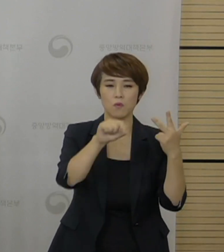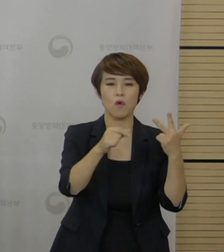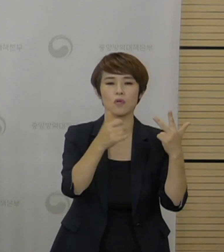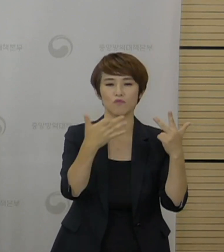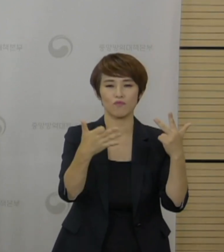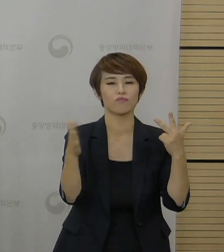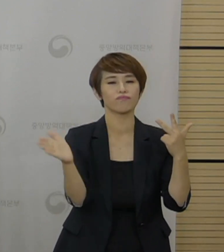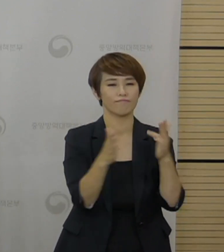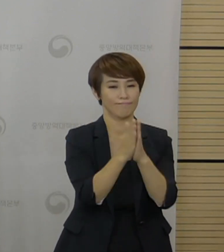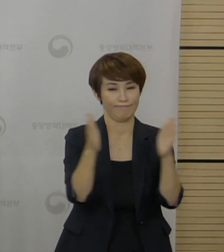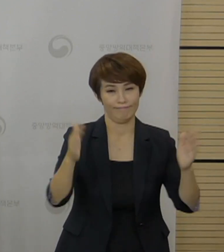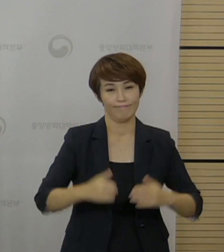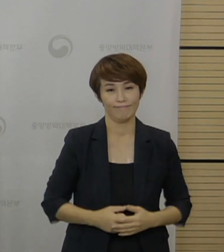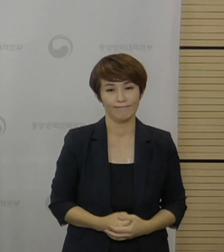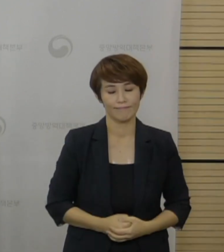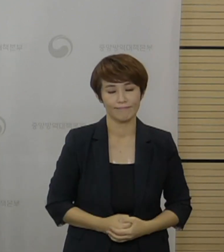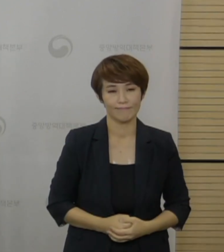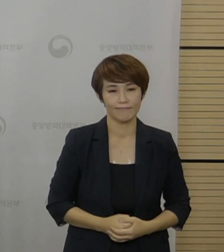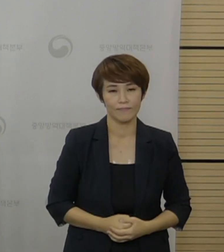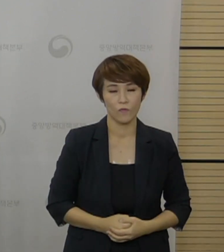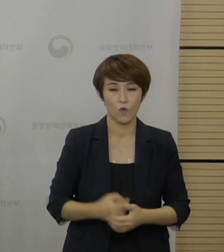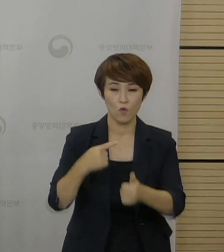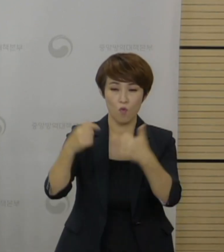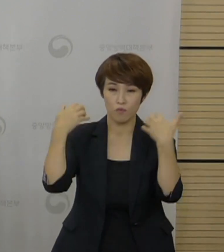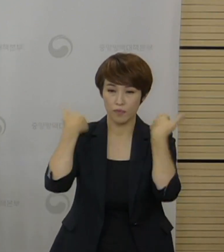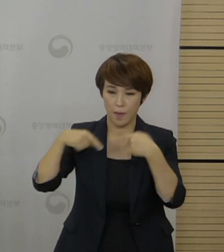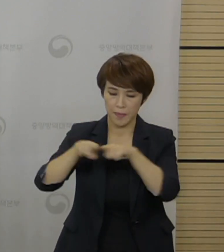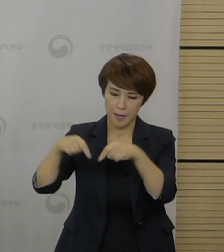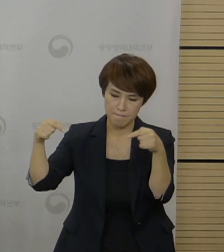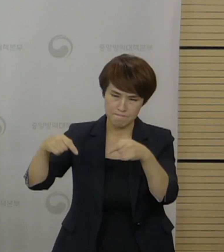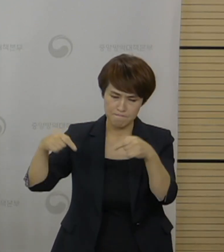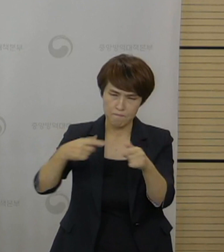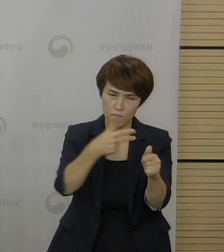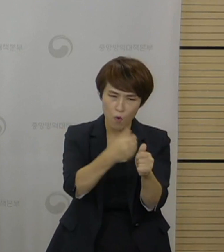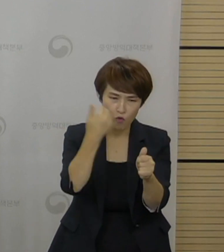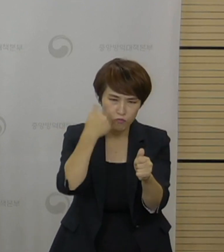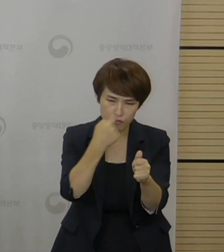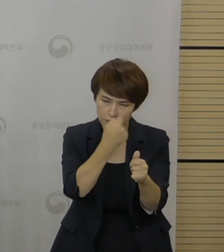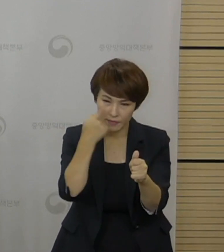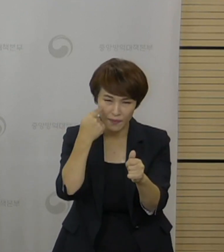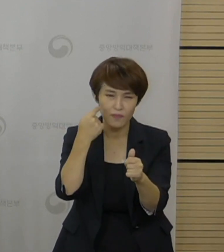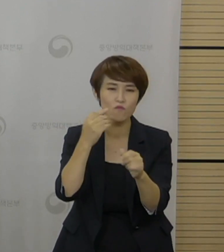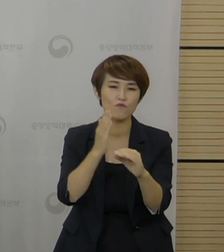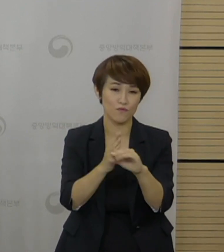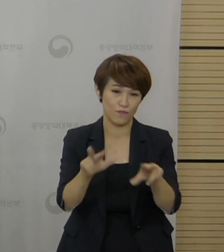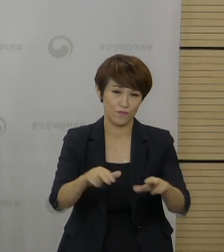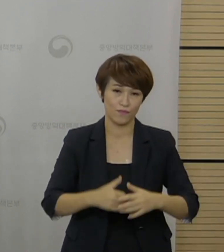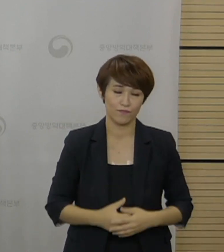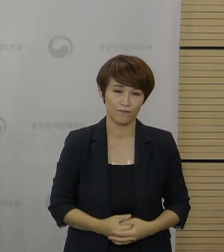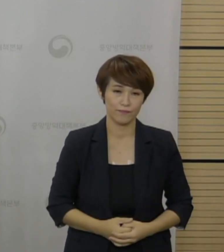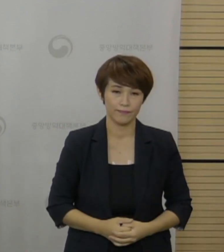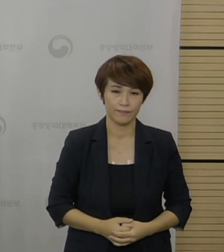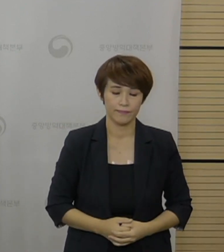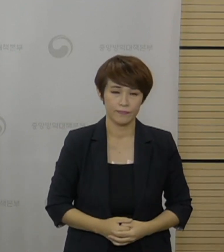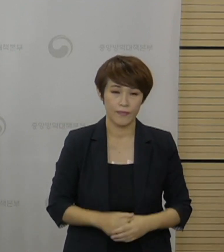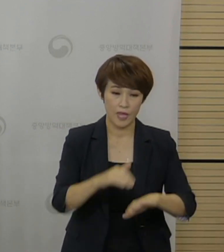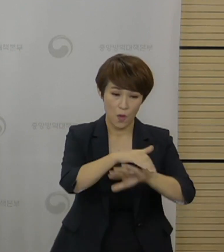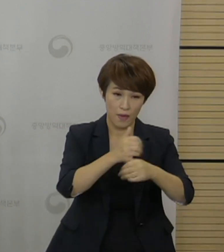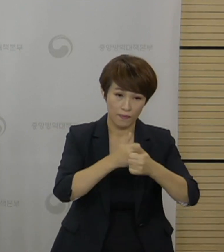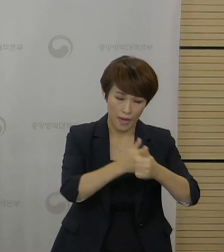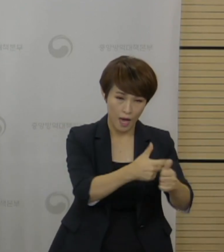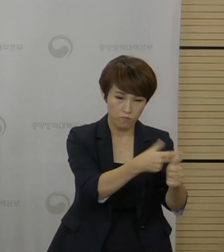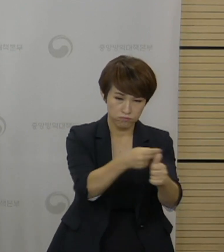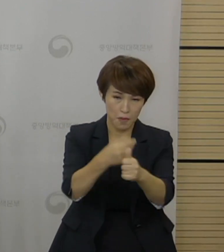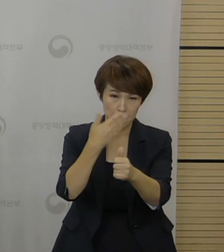진행 중에 있습니다. 그래서 현재 교육부와 협의해서 접종 대상자를 확인하는 과정 중에 있고 계획된 일정대로 접종을